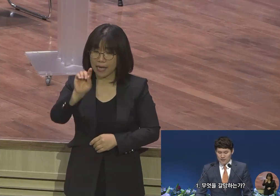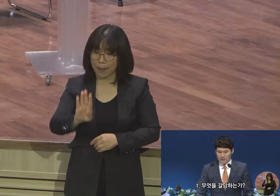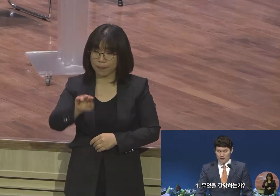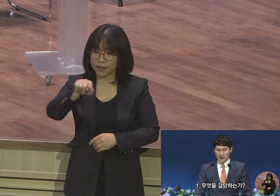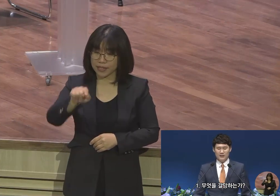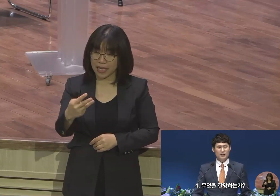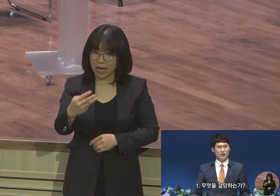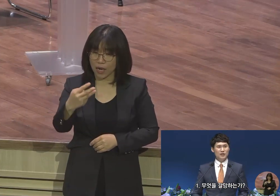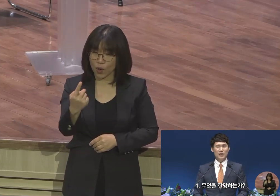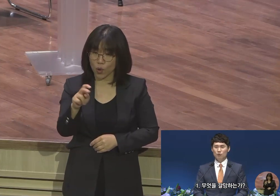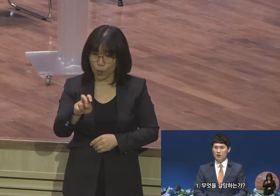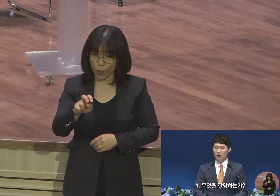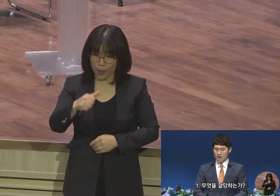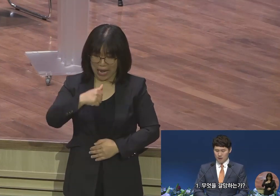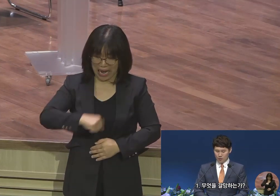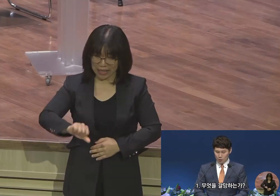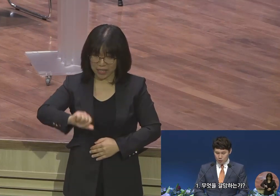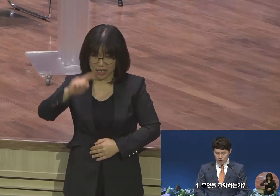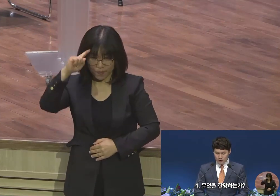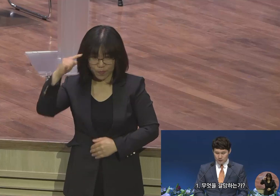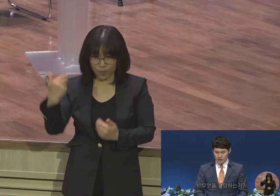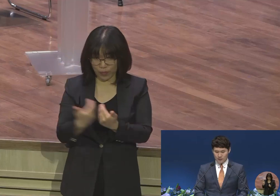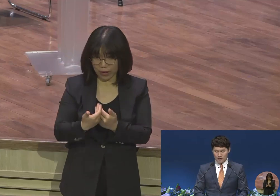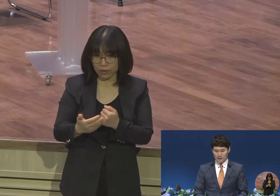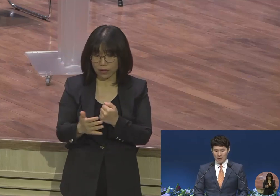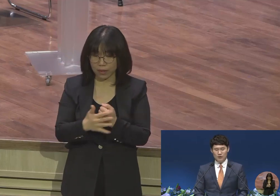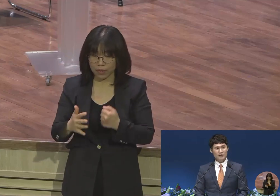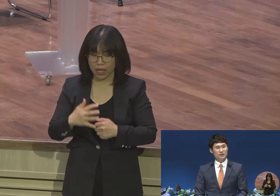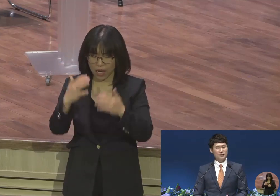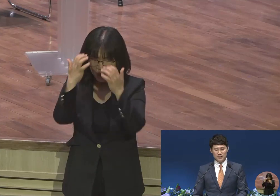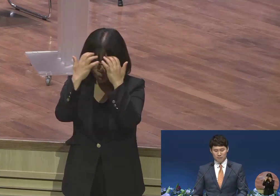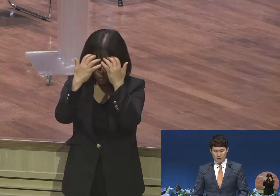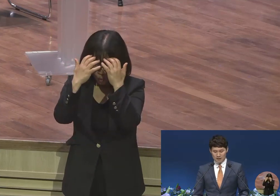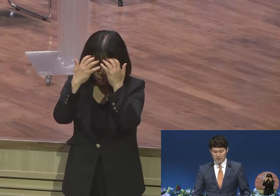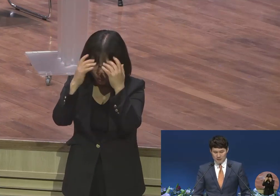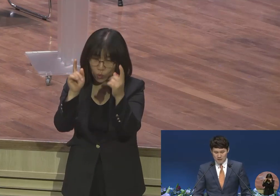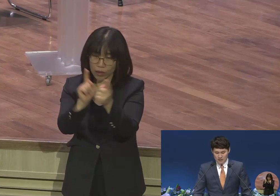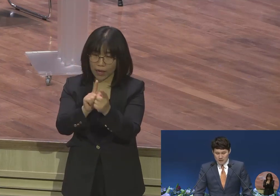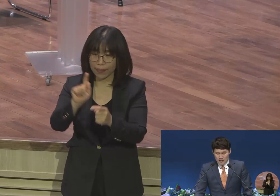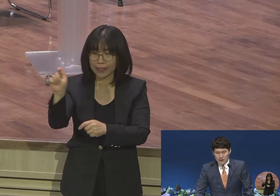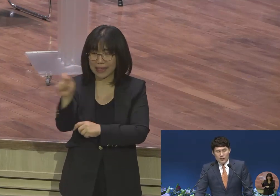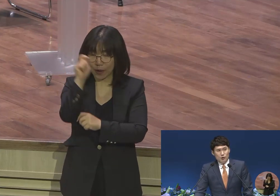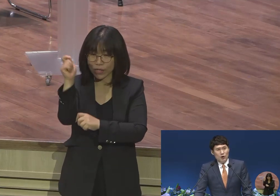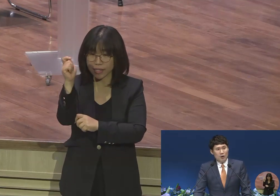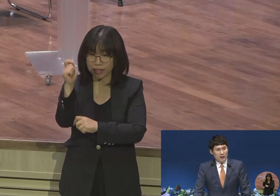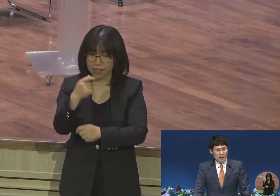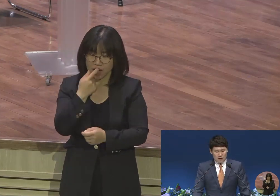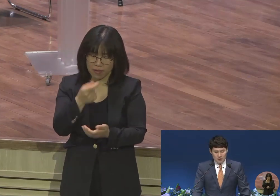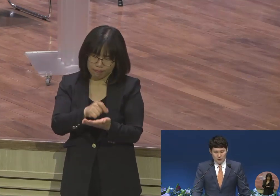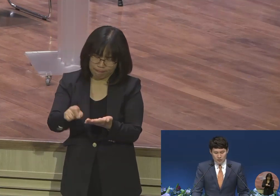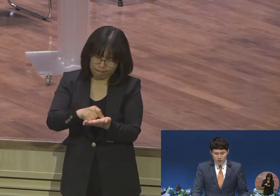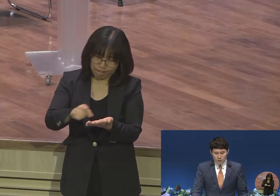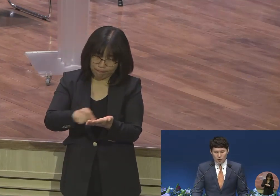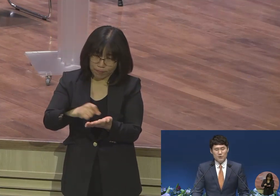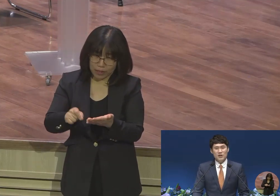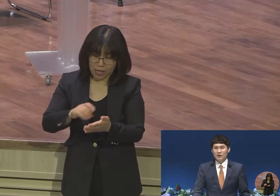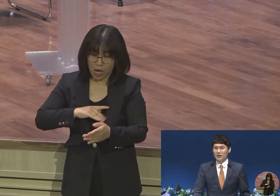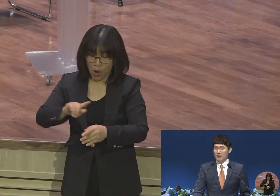인생 최대의 위기와 고통을 겪은 다윗이 지은 시입니다 최고의 왕이 어느 정도로 비참하게